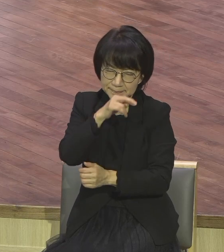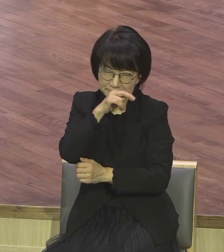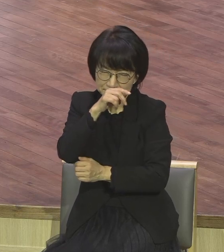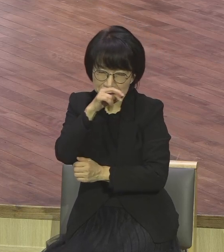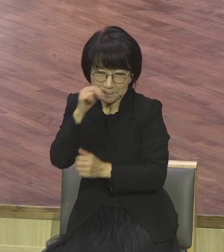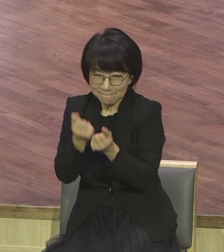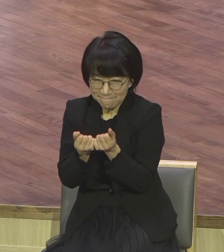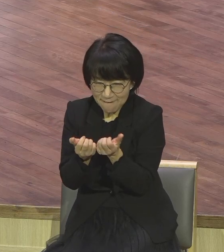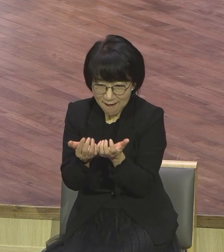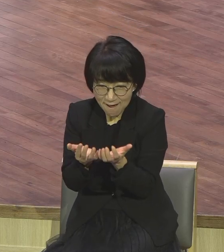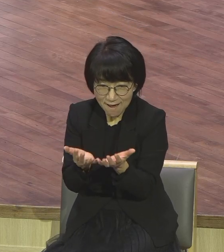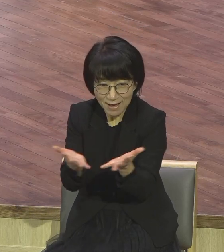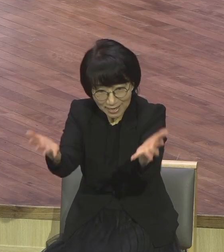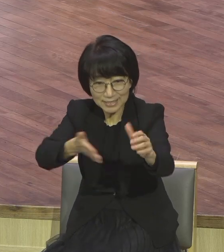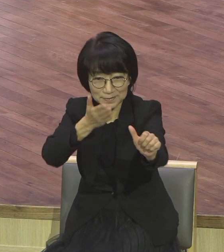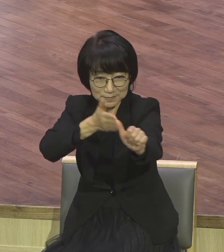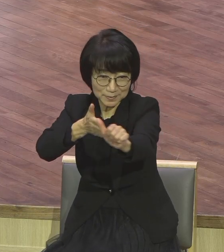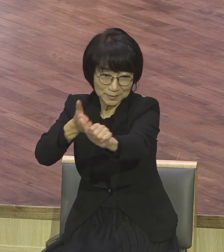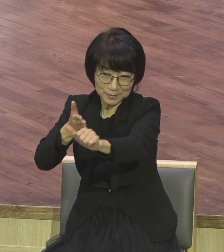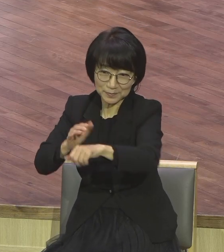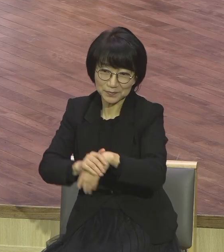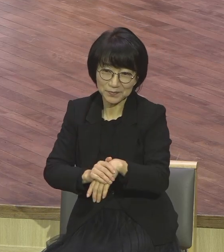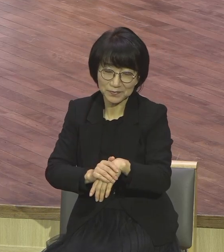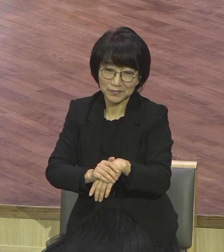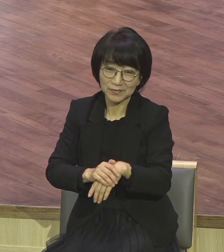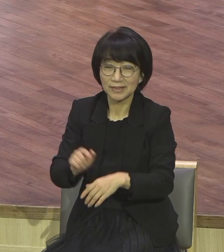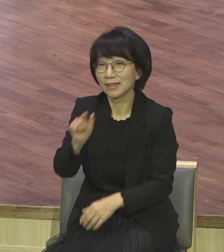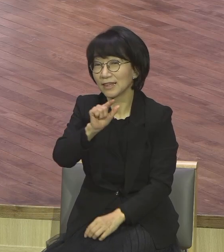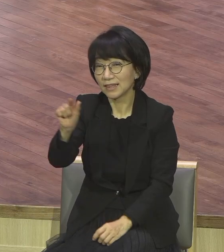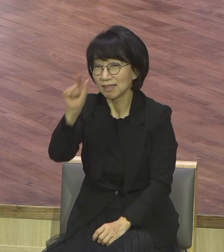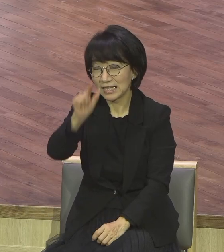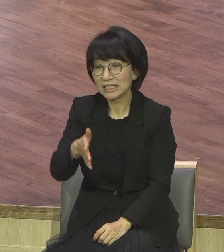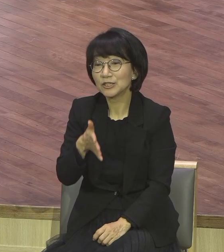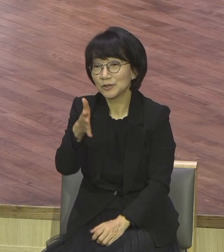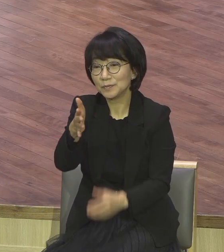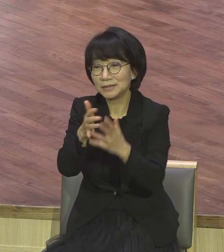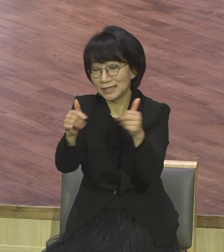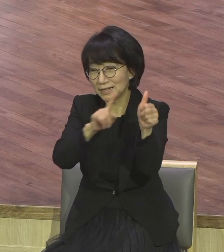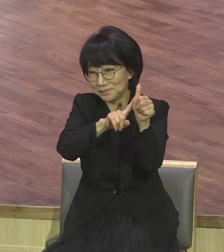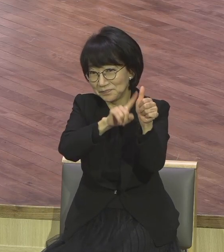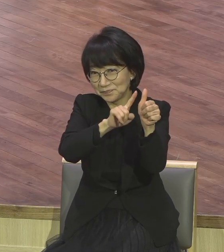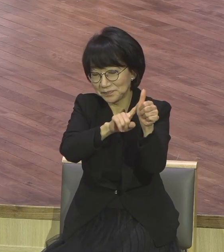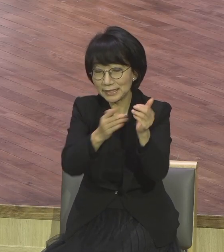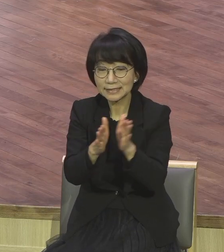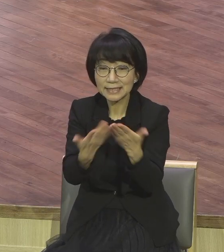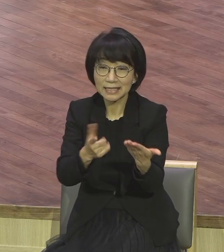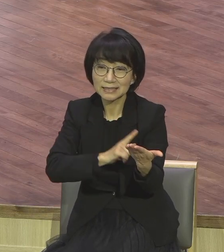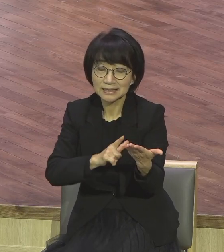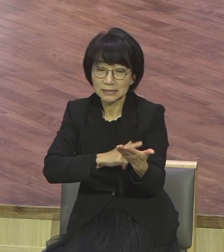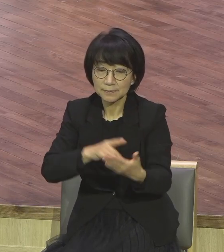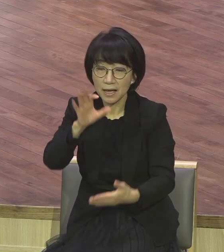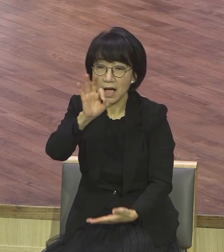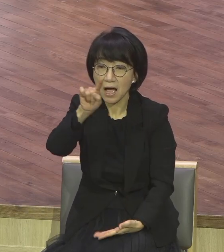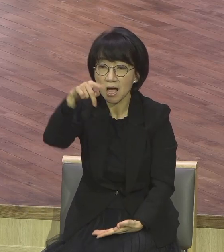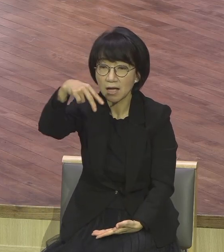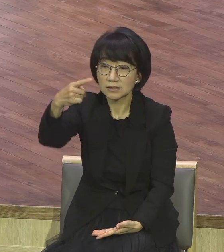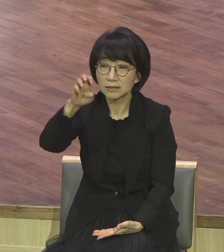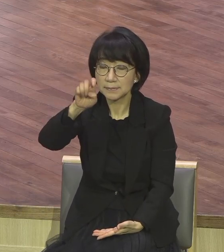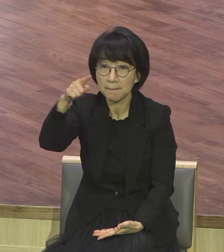신학자 허브 밀려나는 분은 아스팔트에서의 낚시질 피싱 오브 더